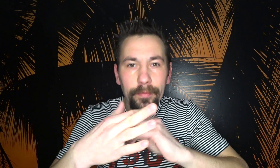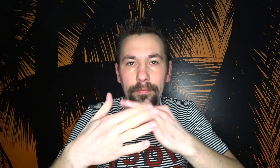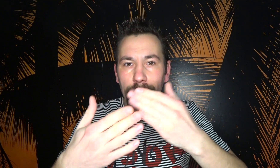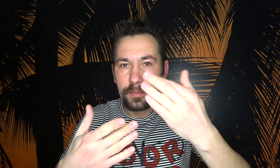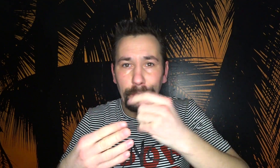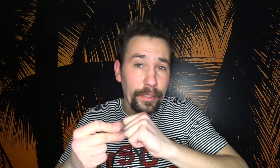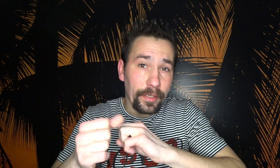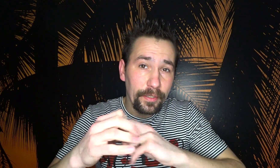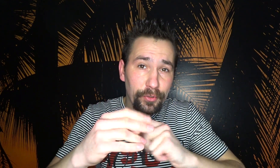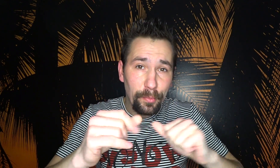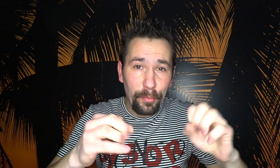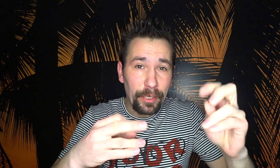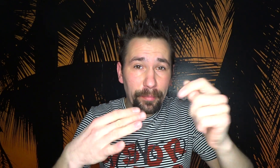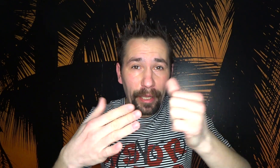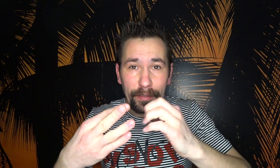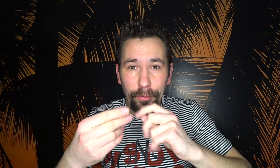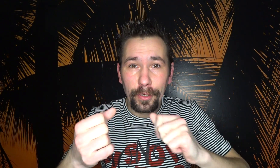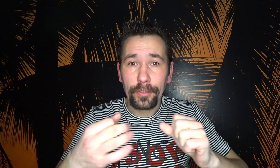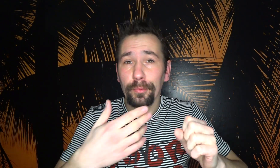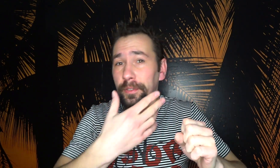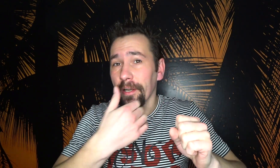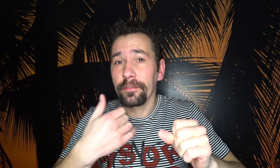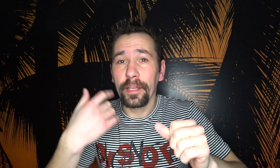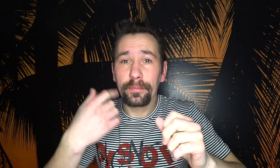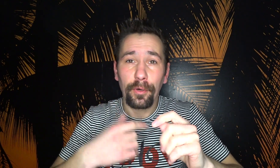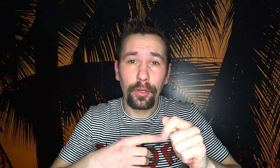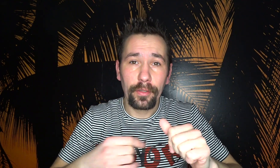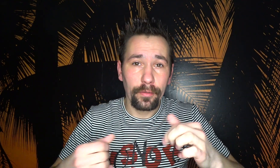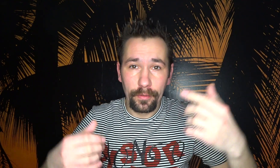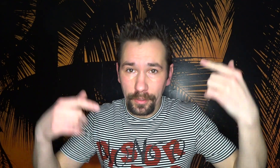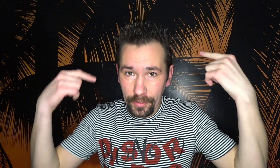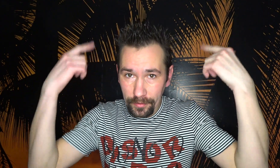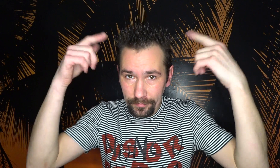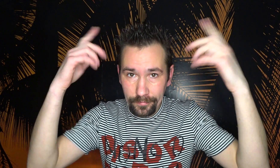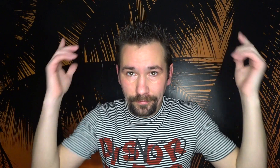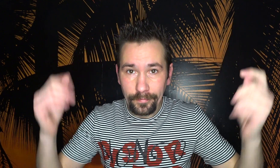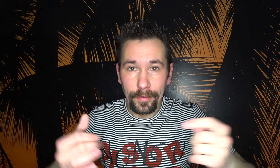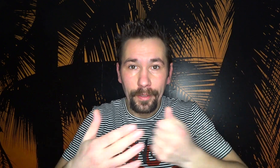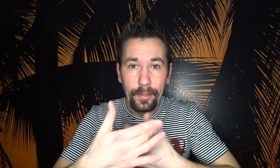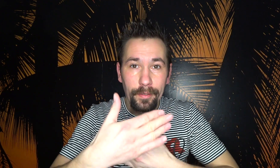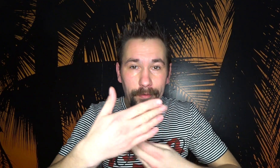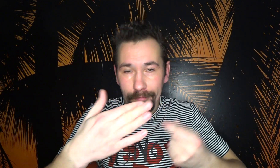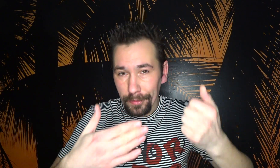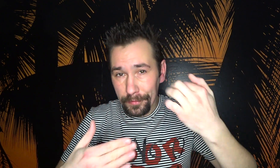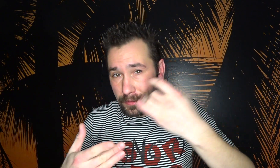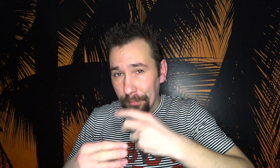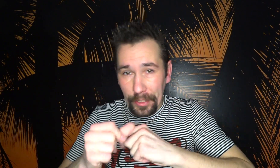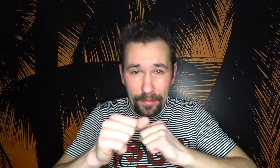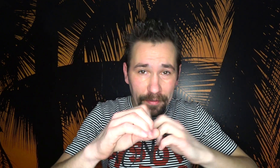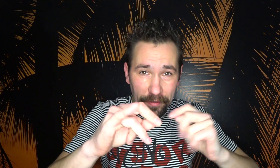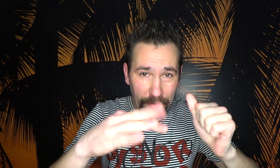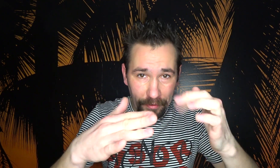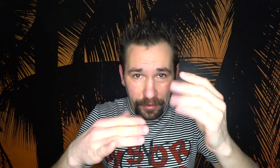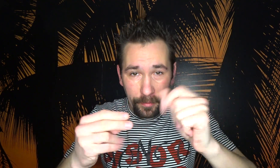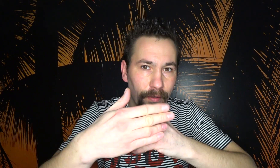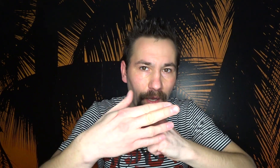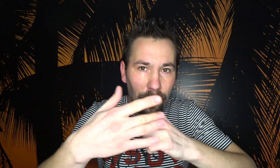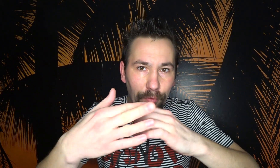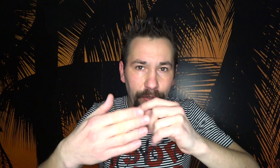Сегодня к личному парикмахеру. Хочу подровнять бороду и навести порядок на голове. А вот,